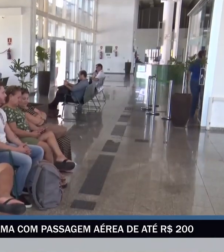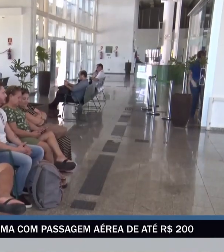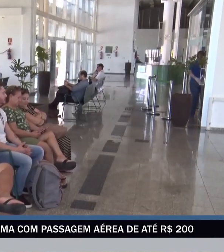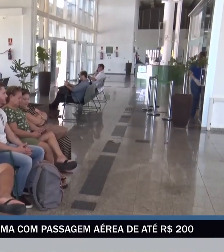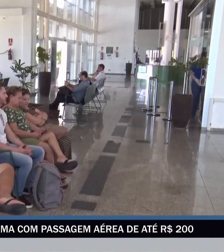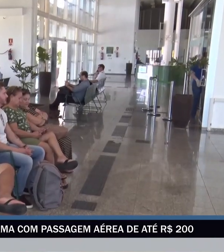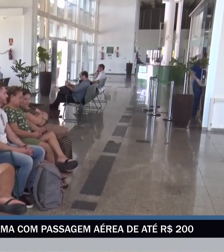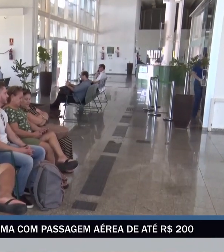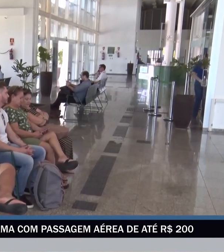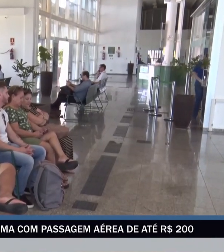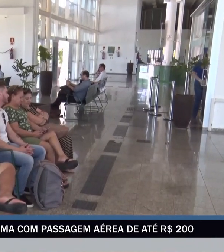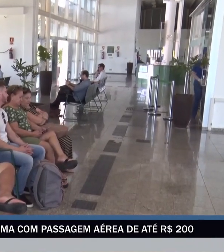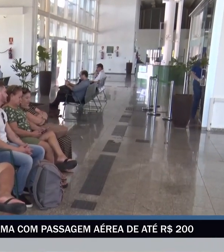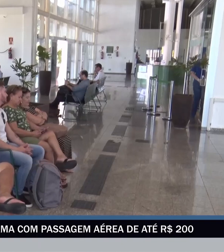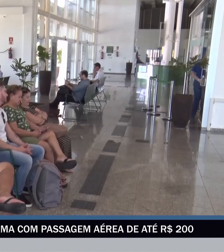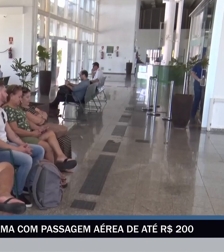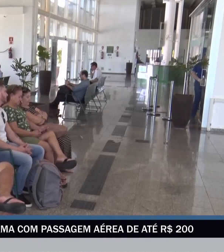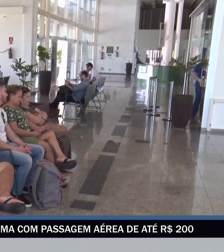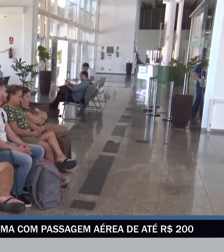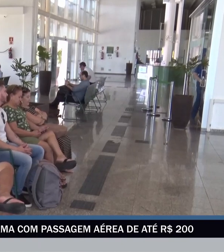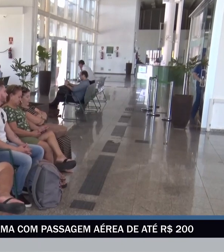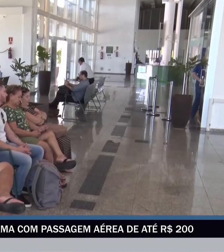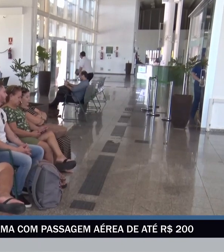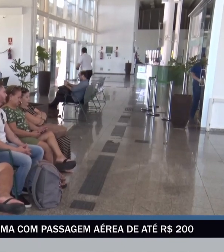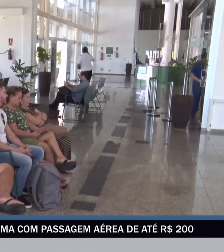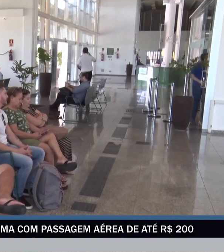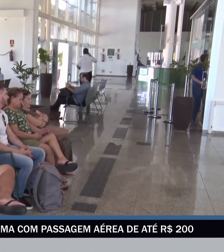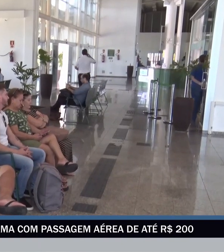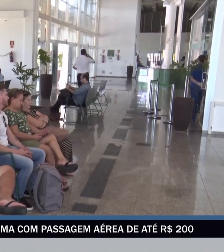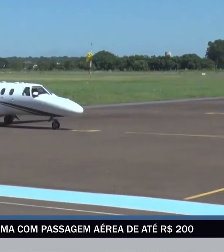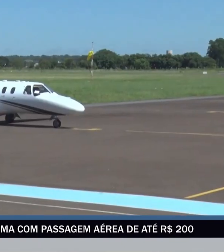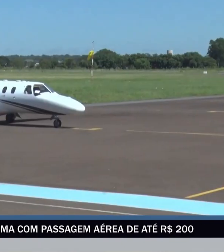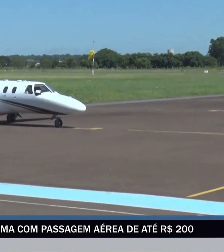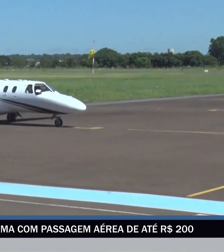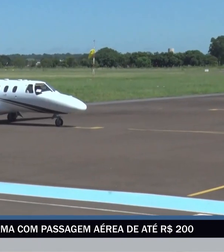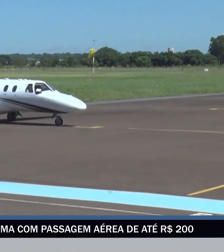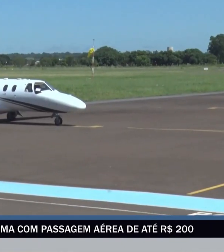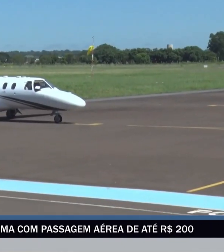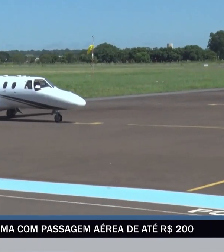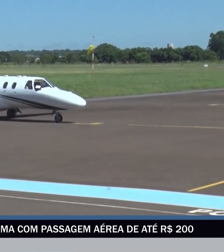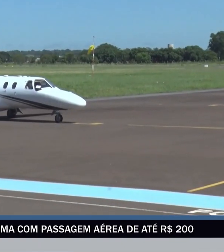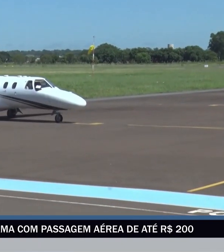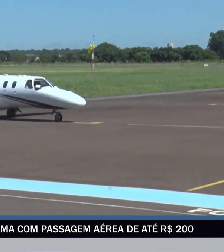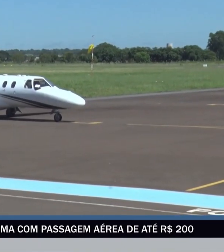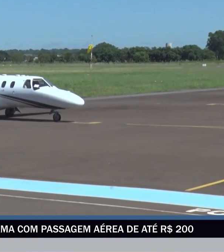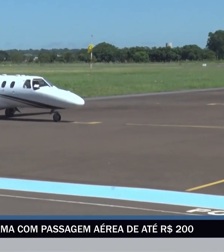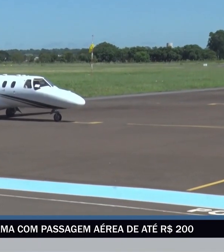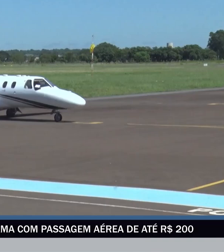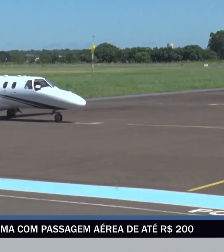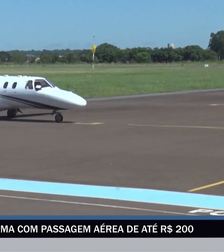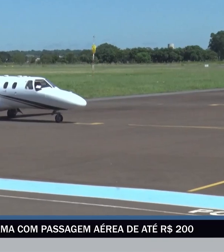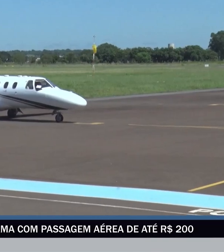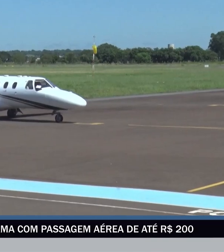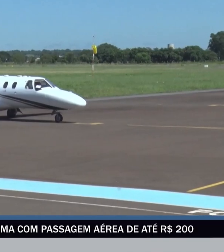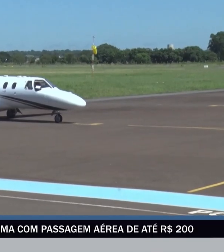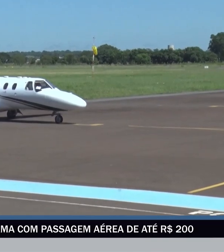até 200 reais a aposentados do INSS em um primeiro momento. A medida visa deixar o transporte aéreo